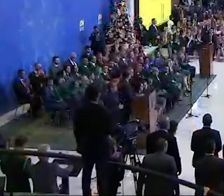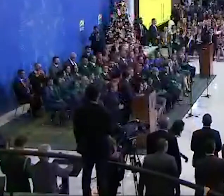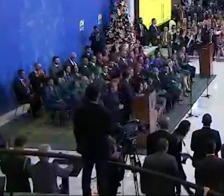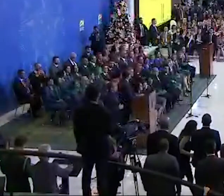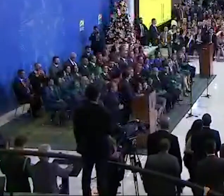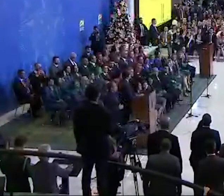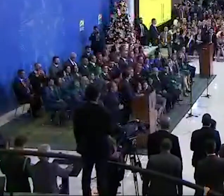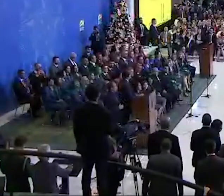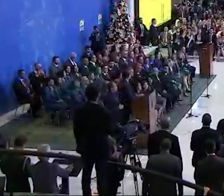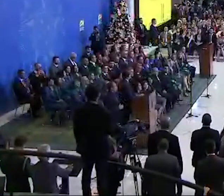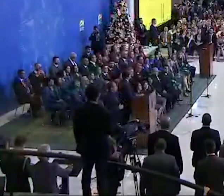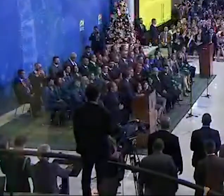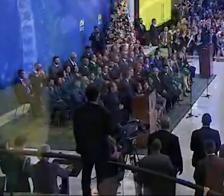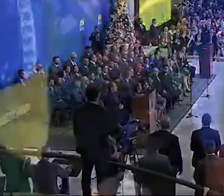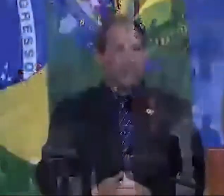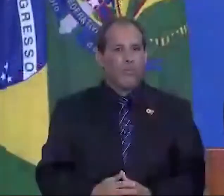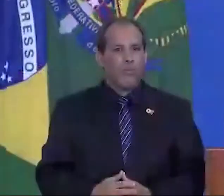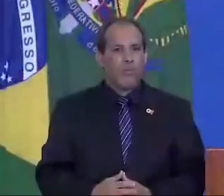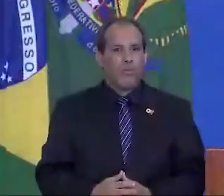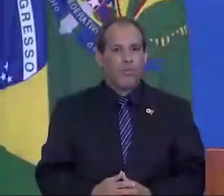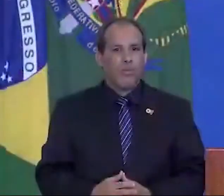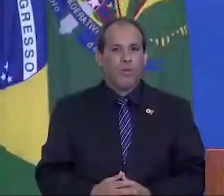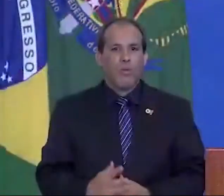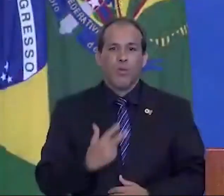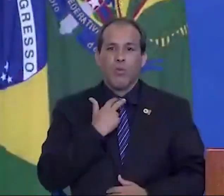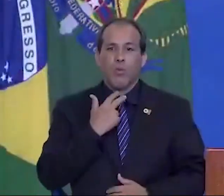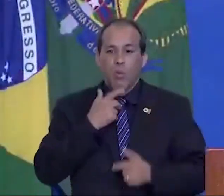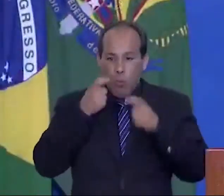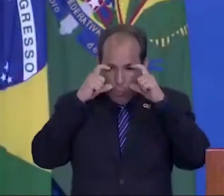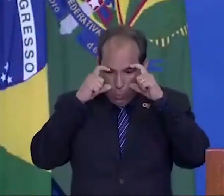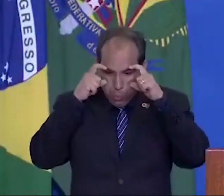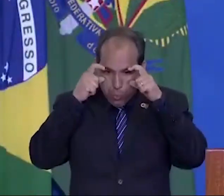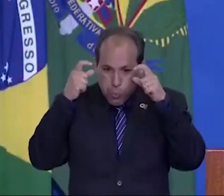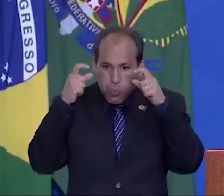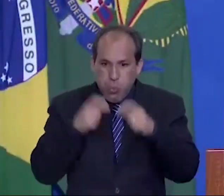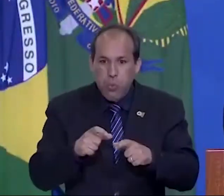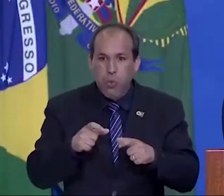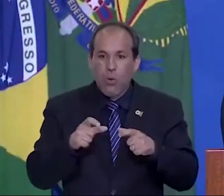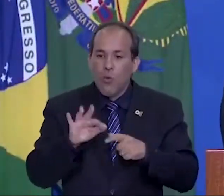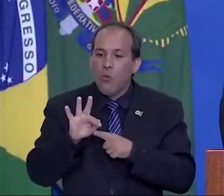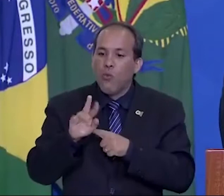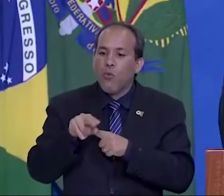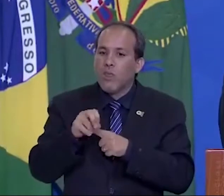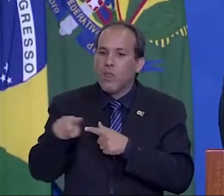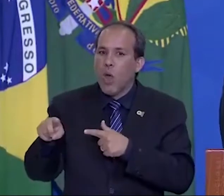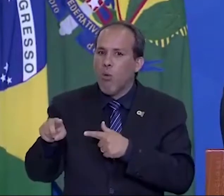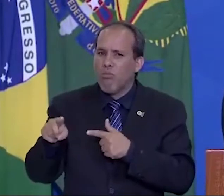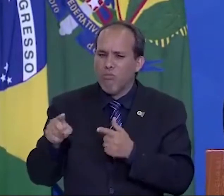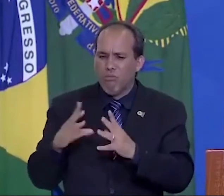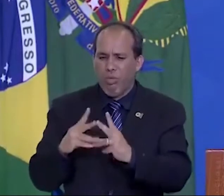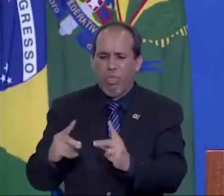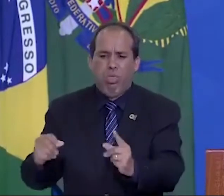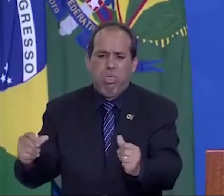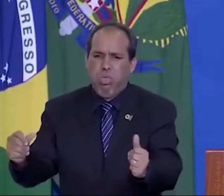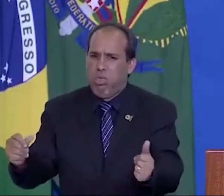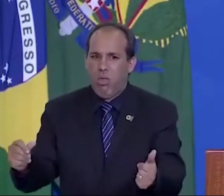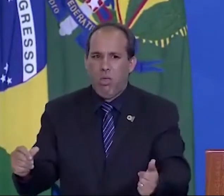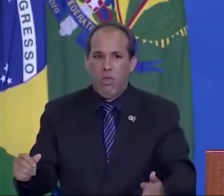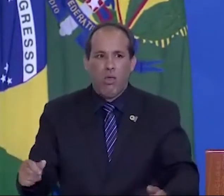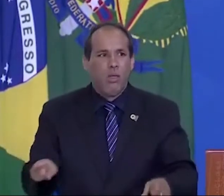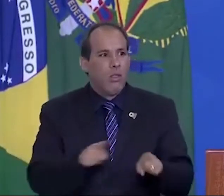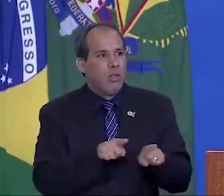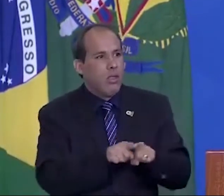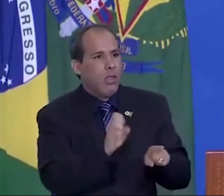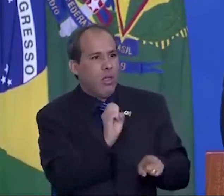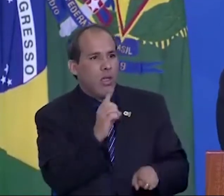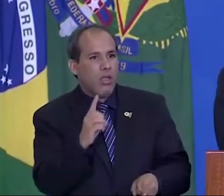Não devemos ter ambições por cargos. Eles são passageiros. Vim aqui, ex-deputados,